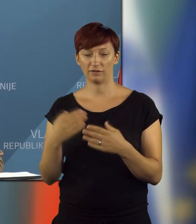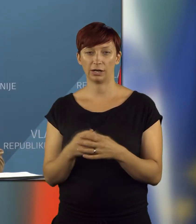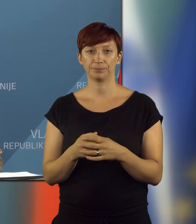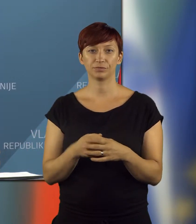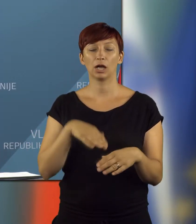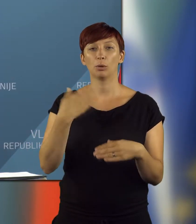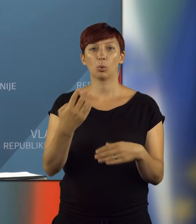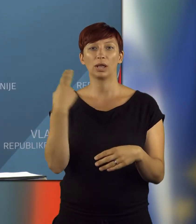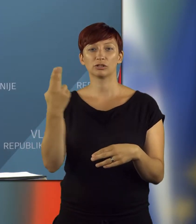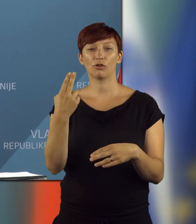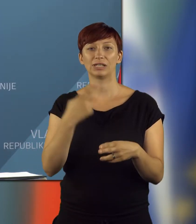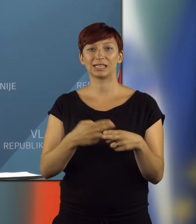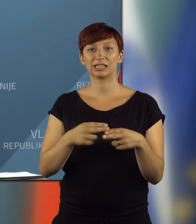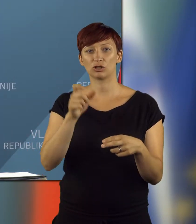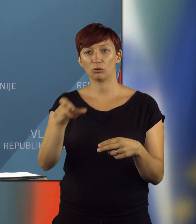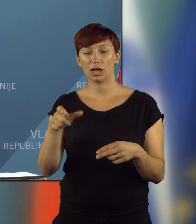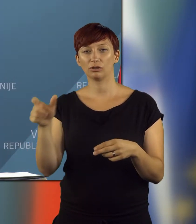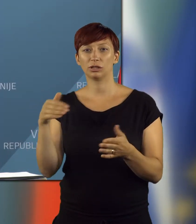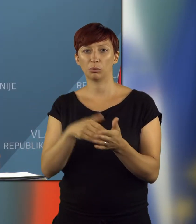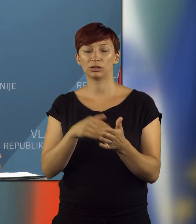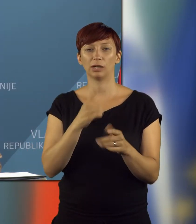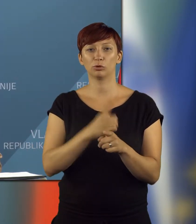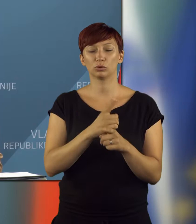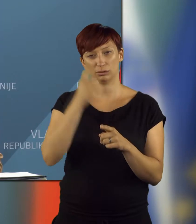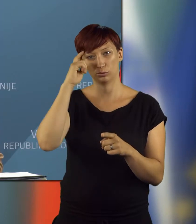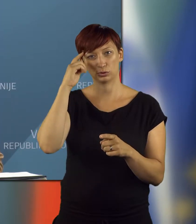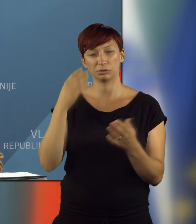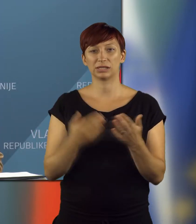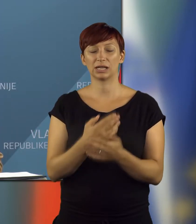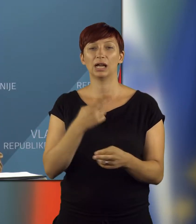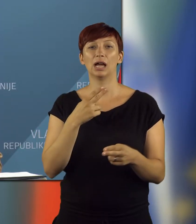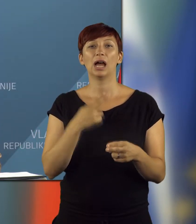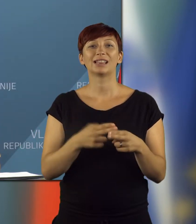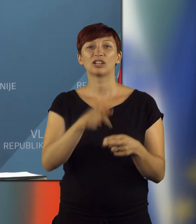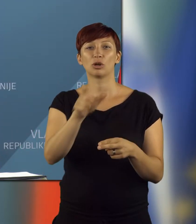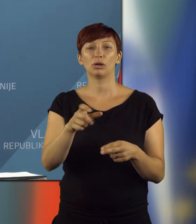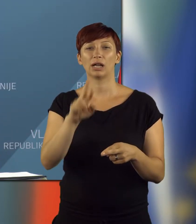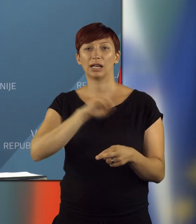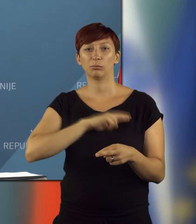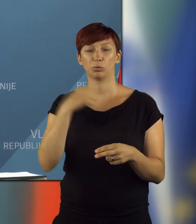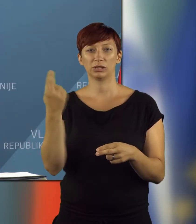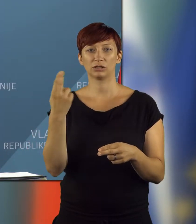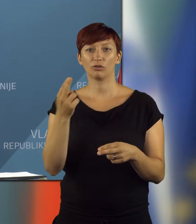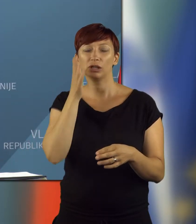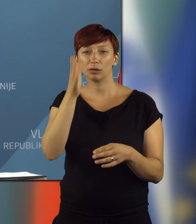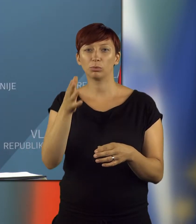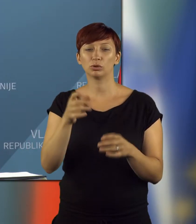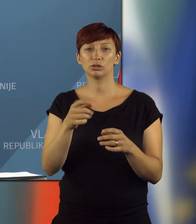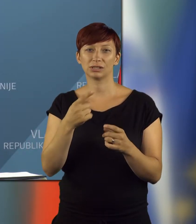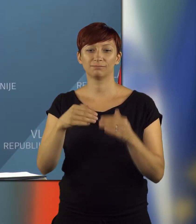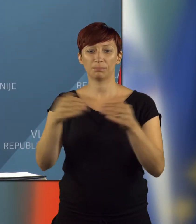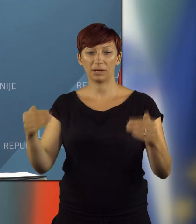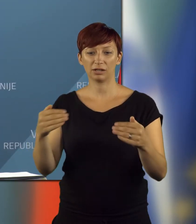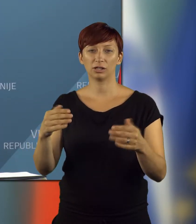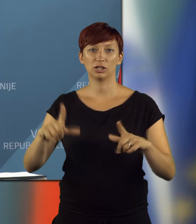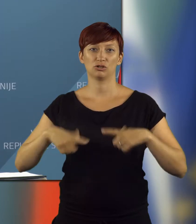Poleg slovenskih državljanov pa je potrebno poskrbeti tudi za državljane Republike Slovenije, ki bodo